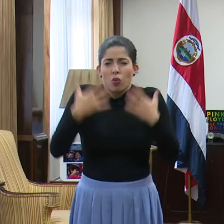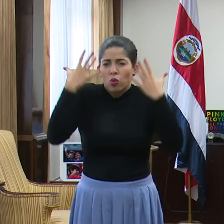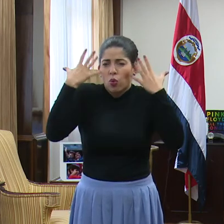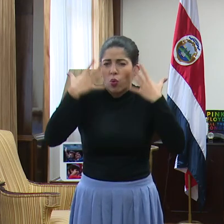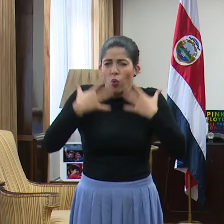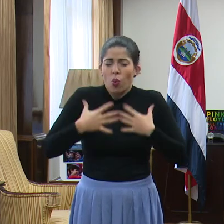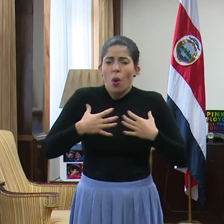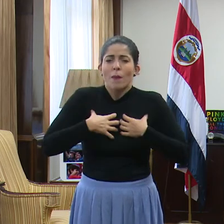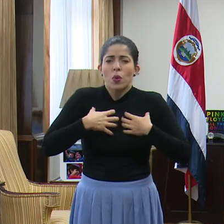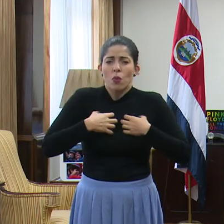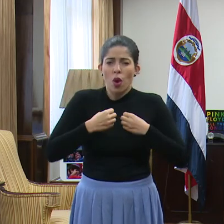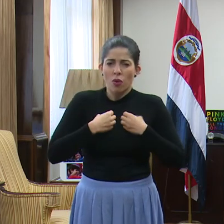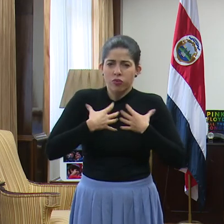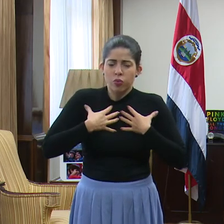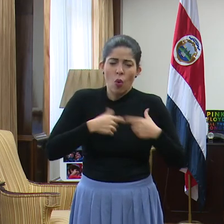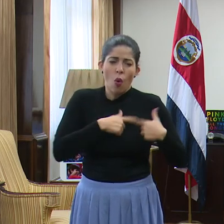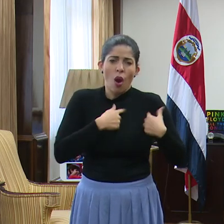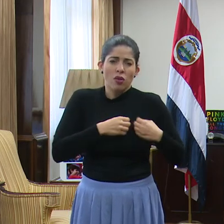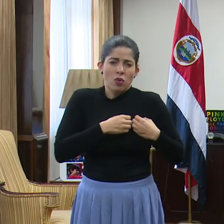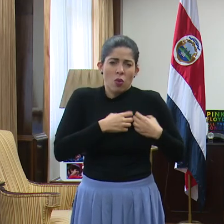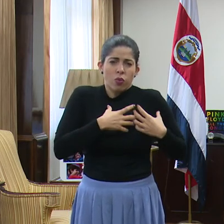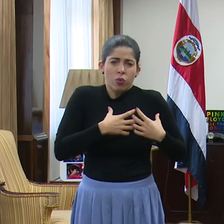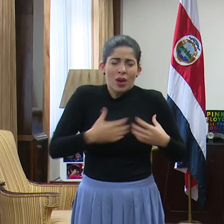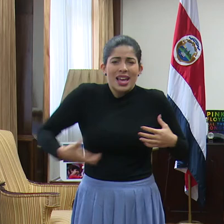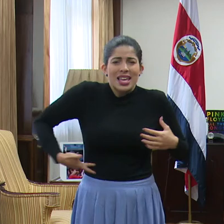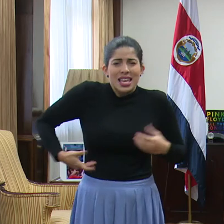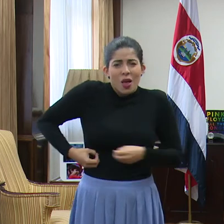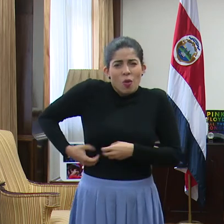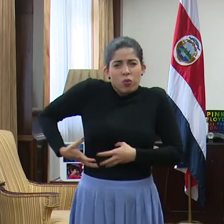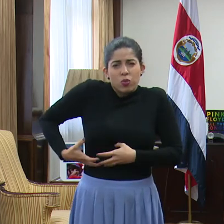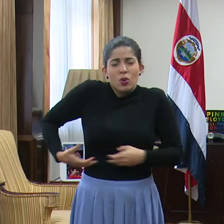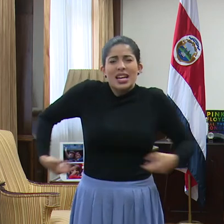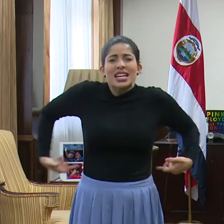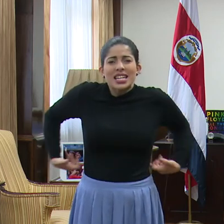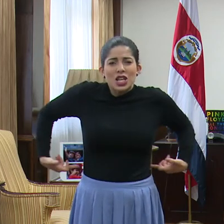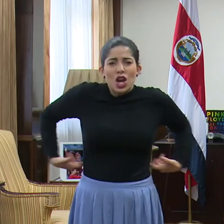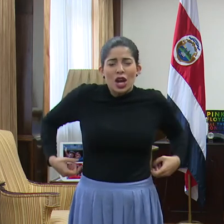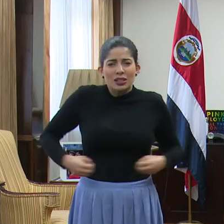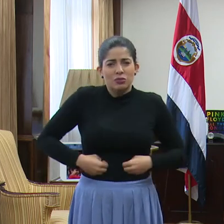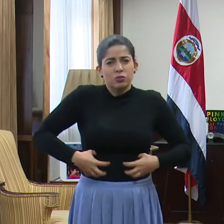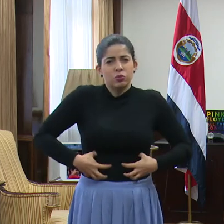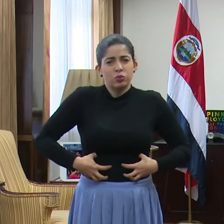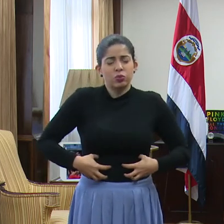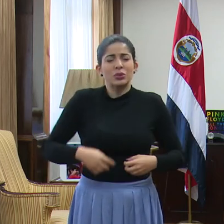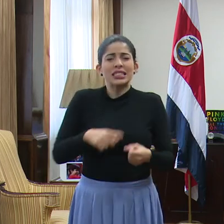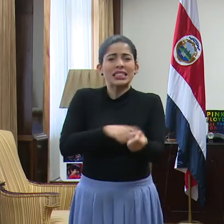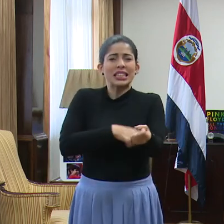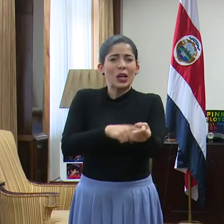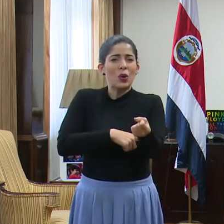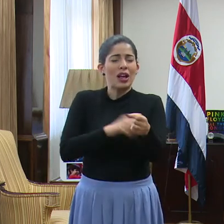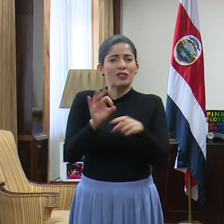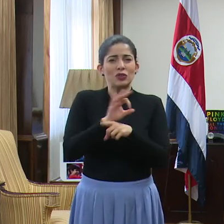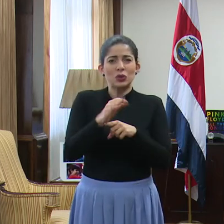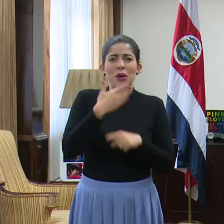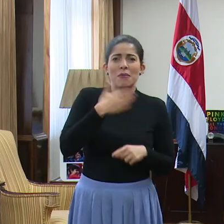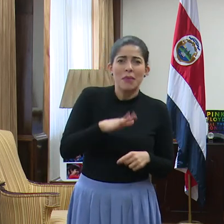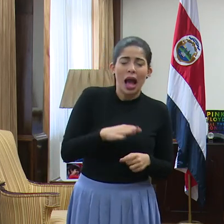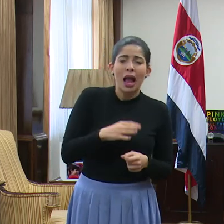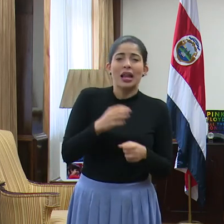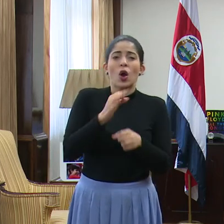los pulmones, el corazón, el hígado, los riñones. Hay fallos en la circulación, en la